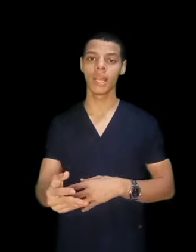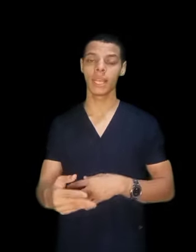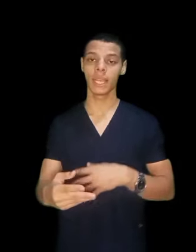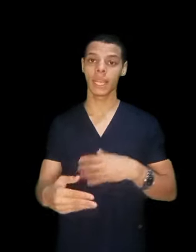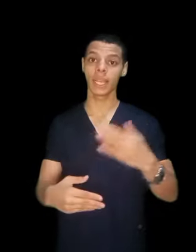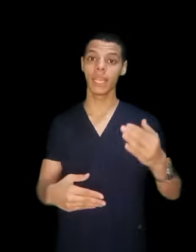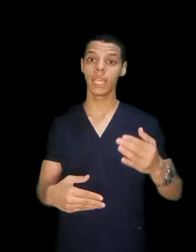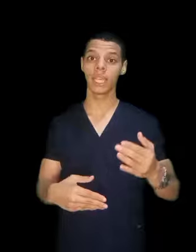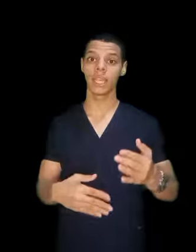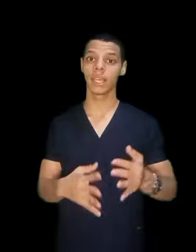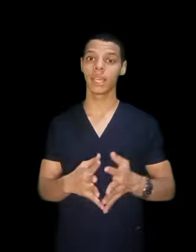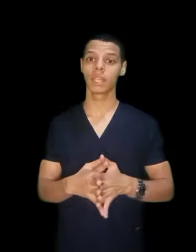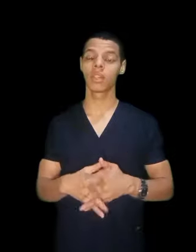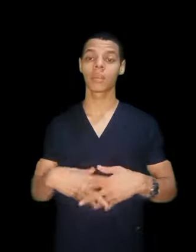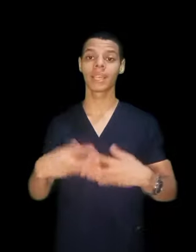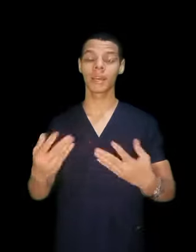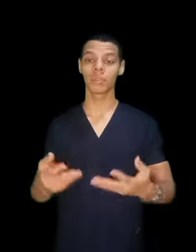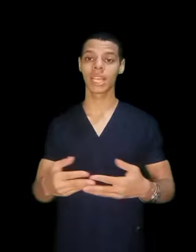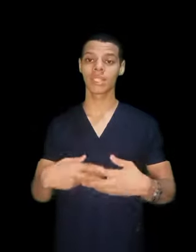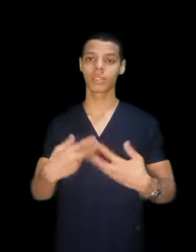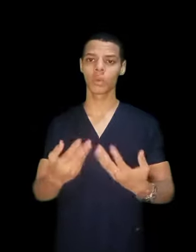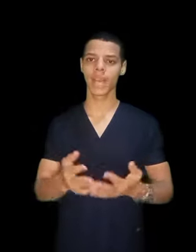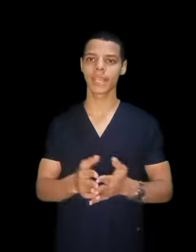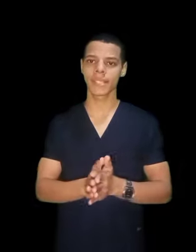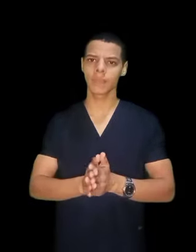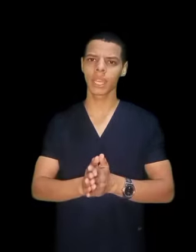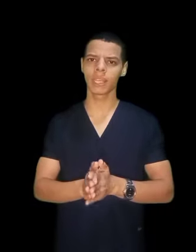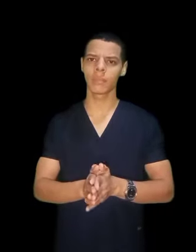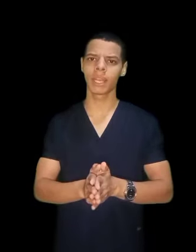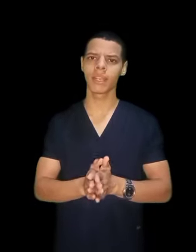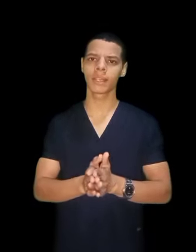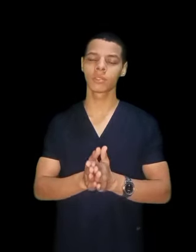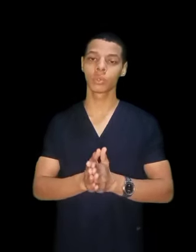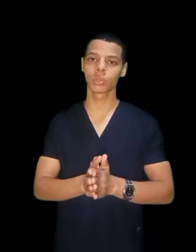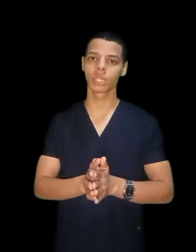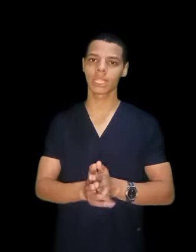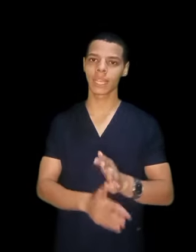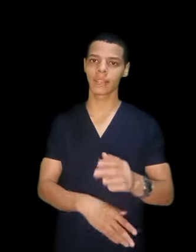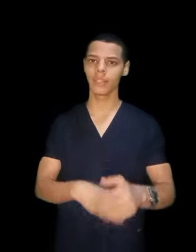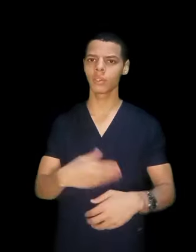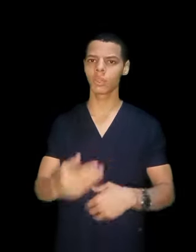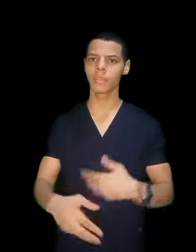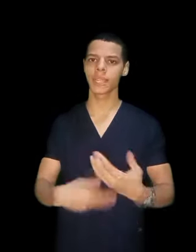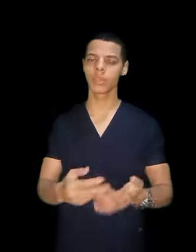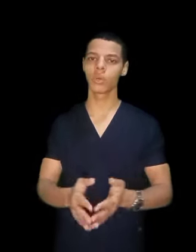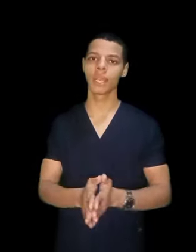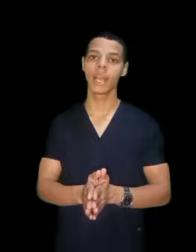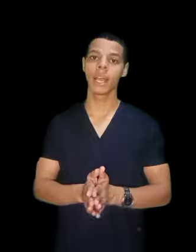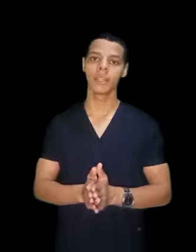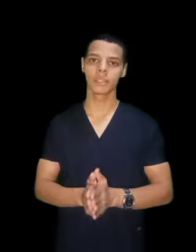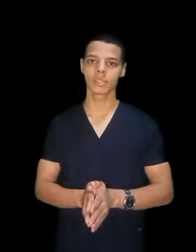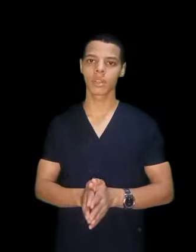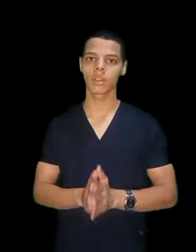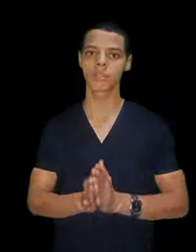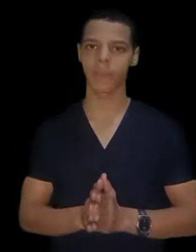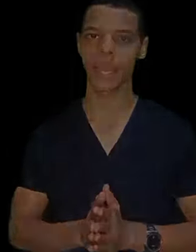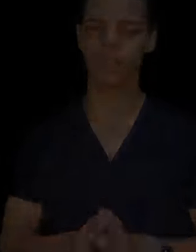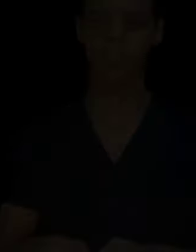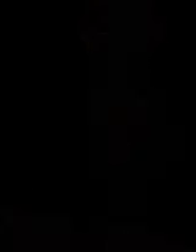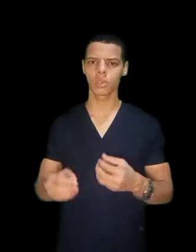عن ضربة قلبه زادت وهكذا يبدأ يبلغ بالدكتور للتغدير ويبدأ ان هو يتصرف مع ده